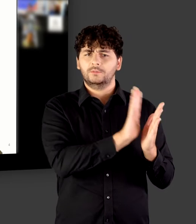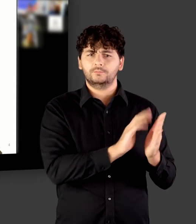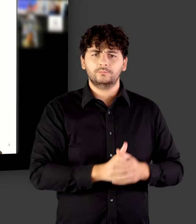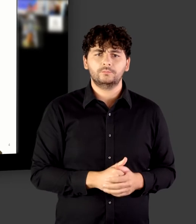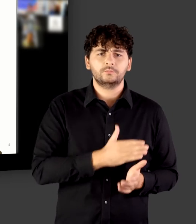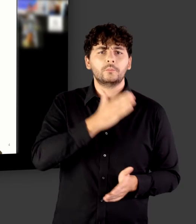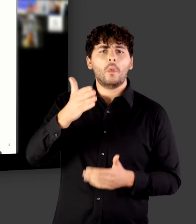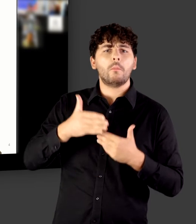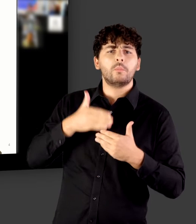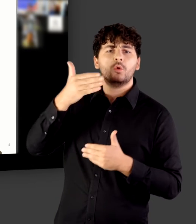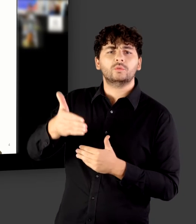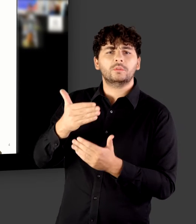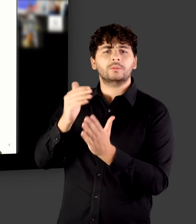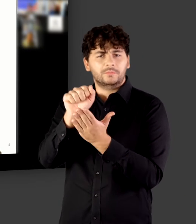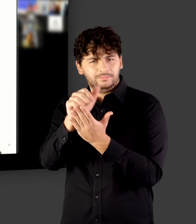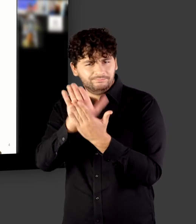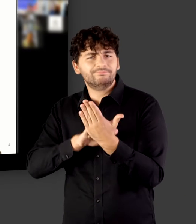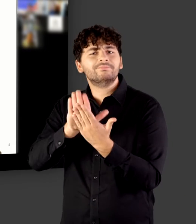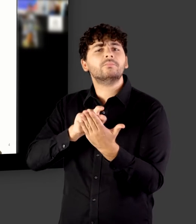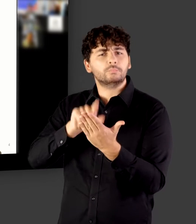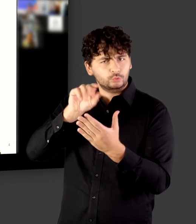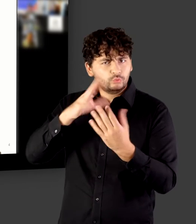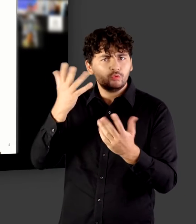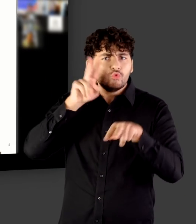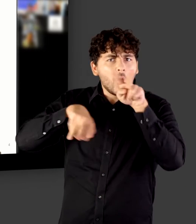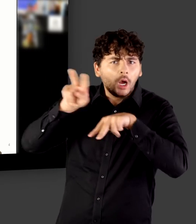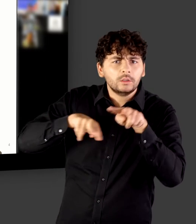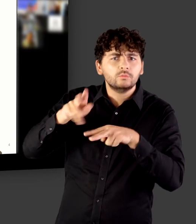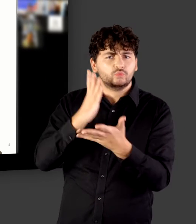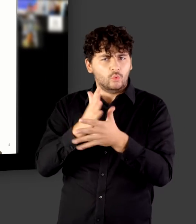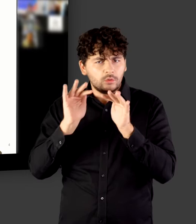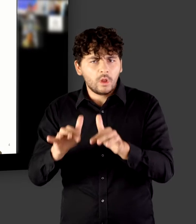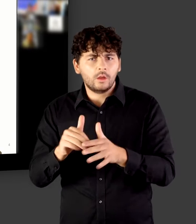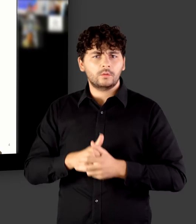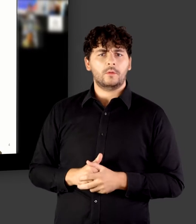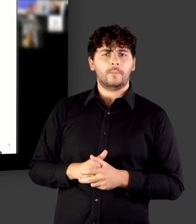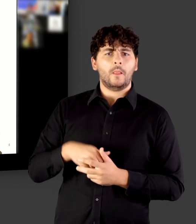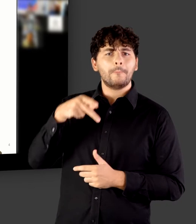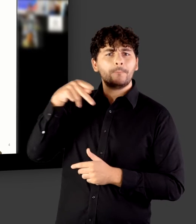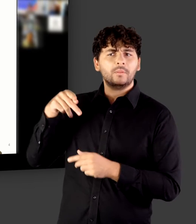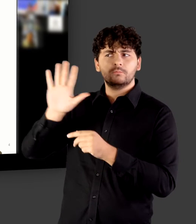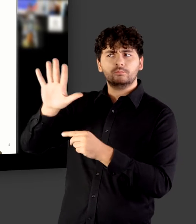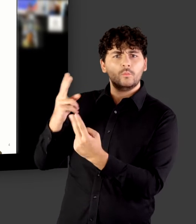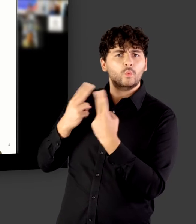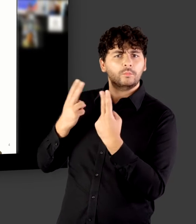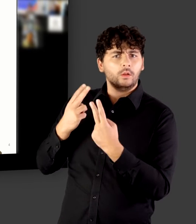Postprint, das ist der Text, der nun bereits schon begutachtet wurde, also das Peer-Review-Verfahren unterlaufen hat,